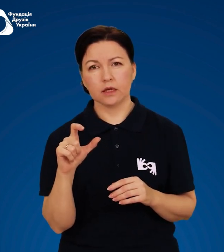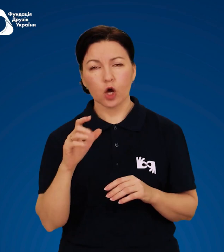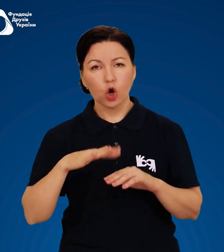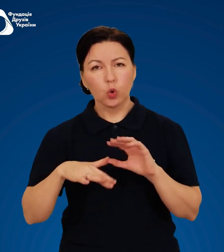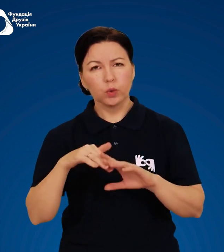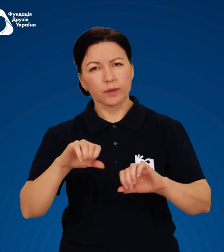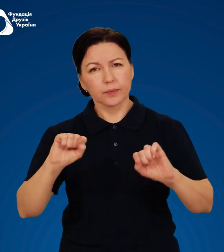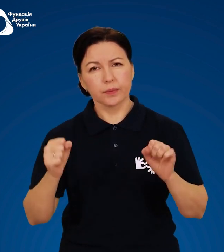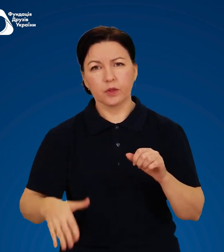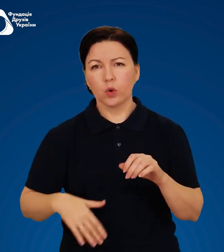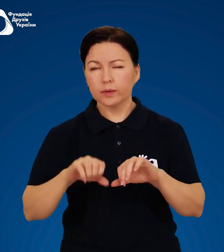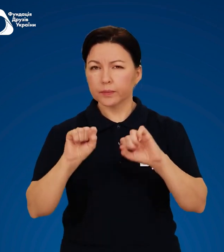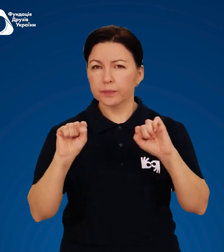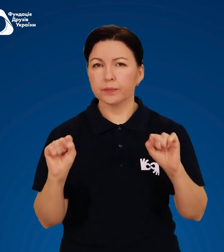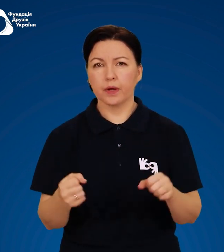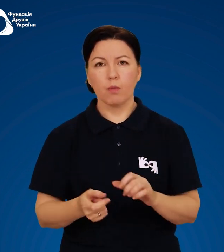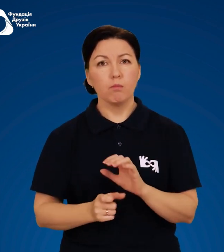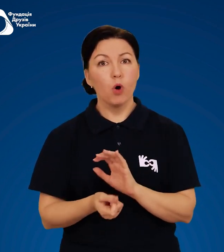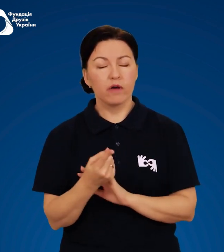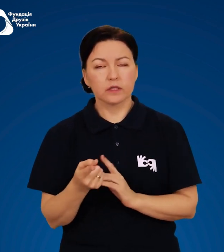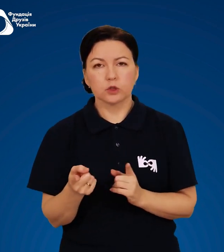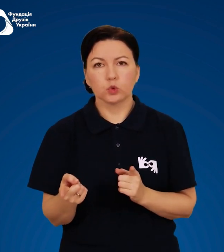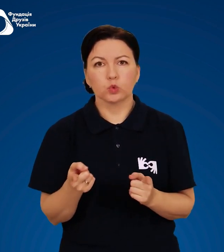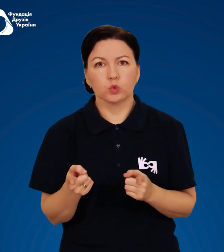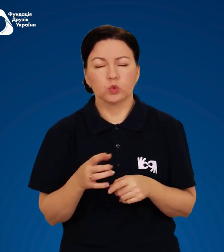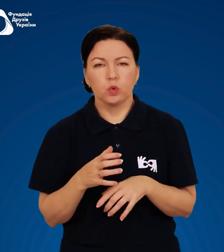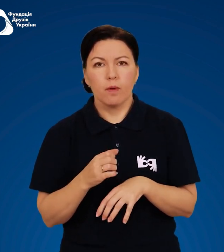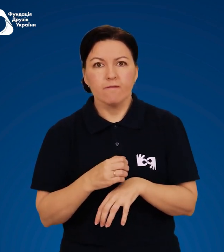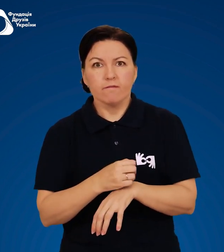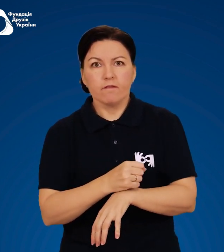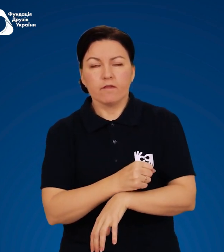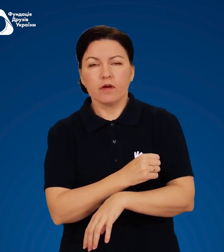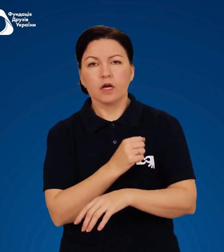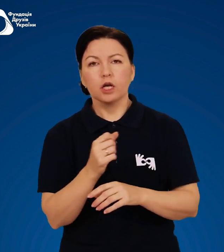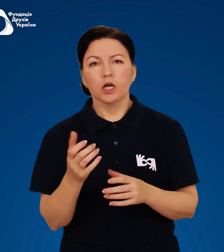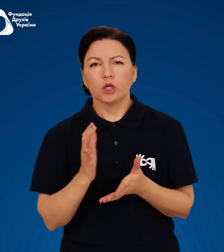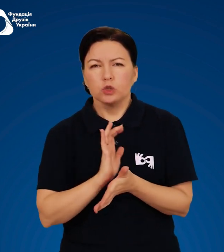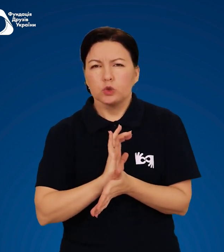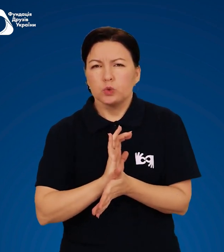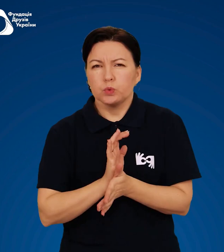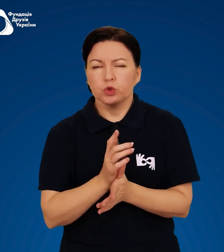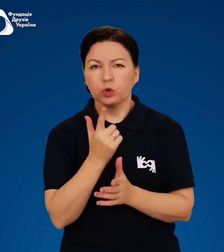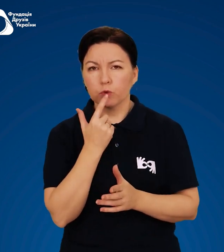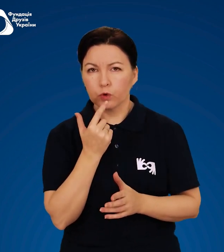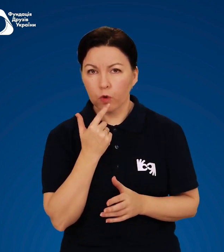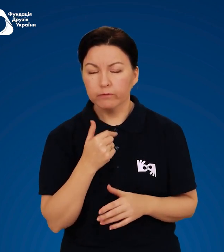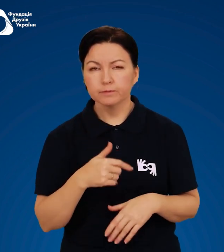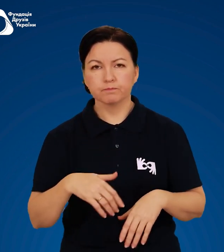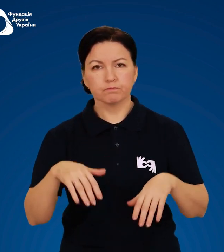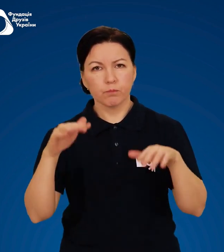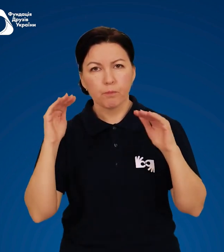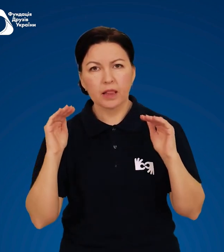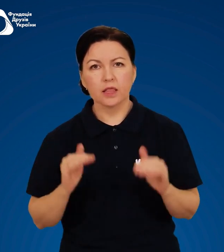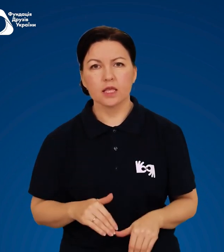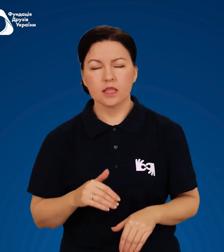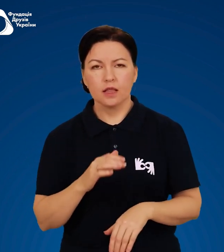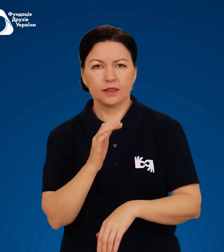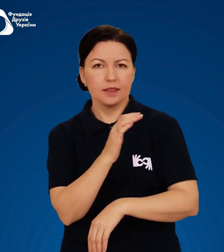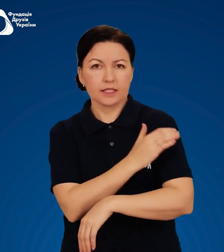Холодні кінцівки. Поява судом. Згущення крові. Падіння кров'яного